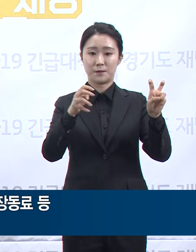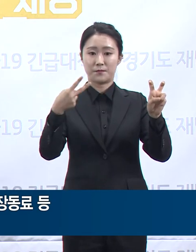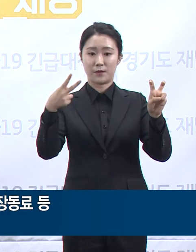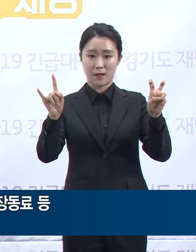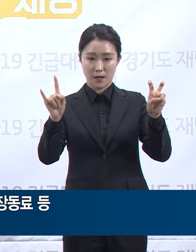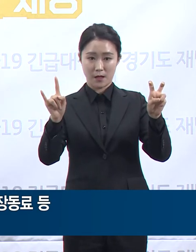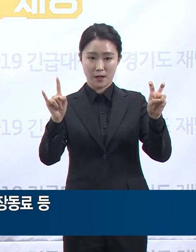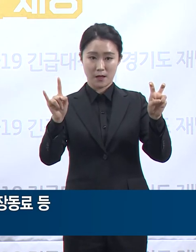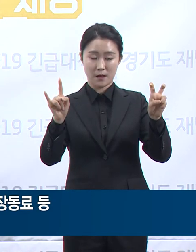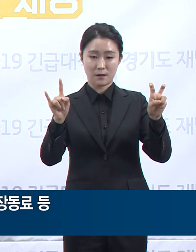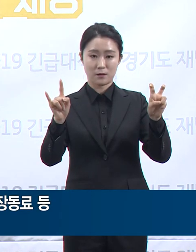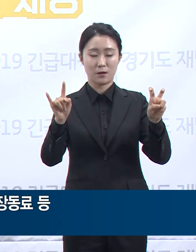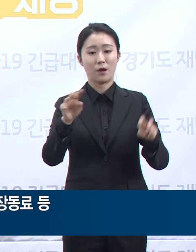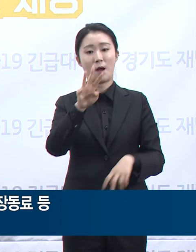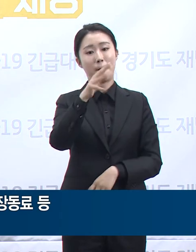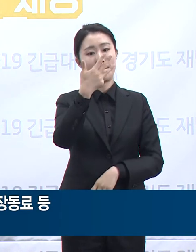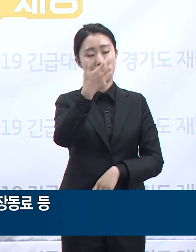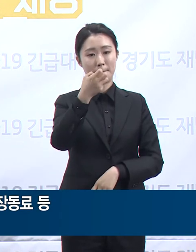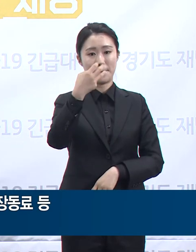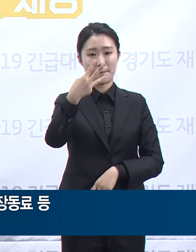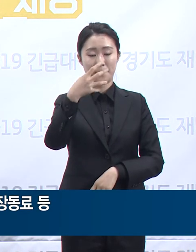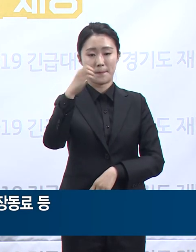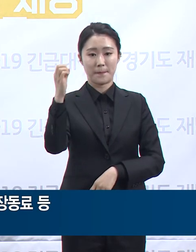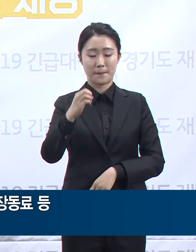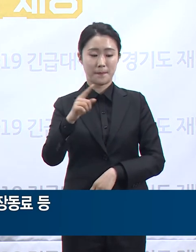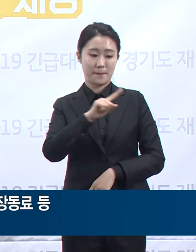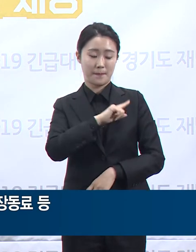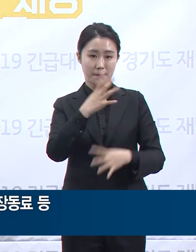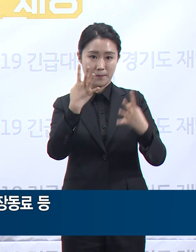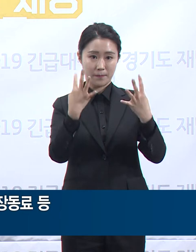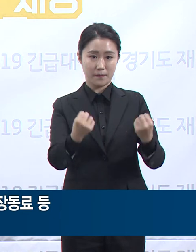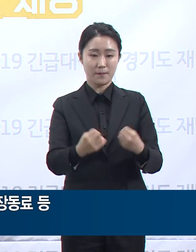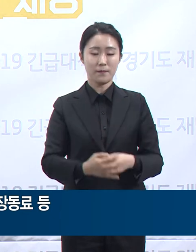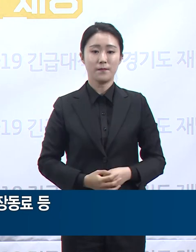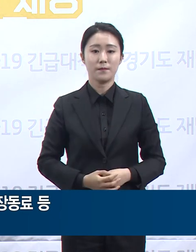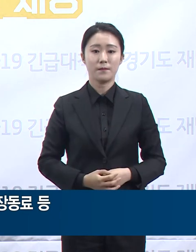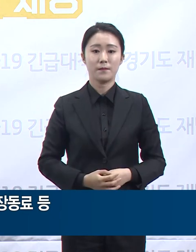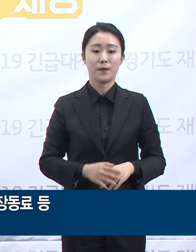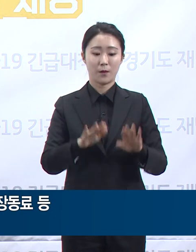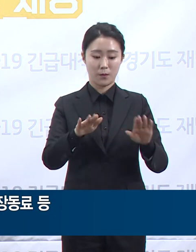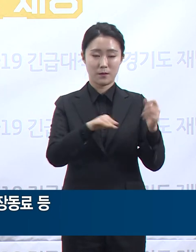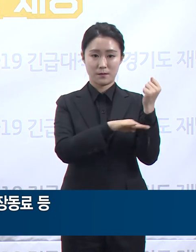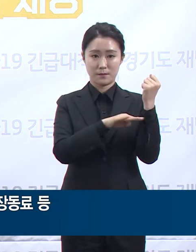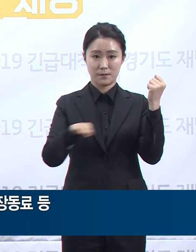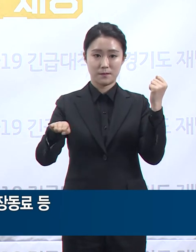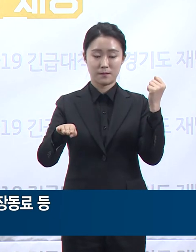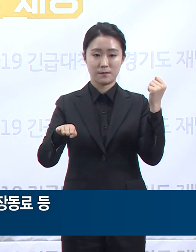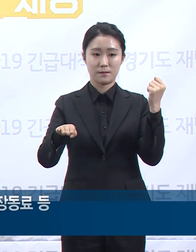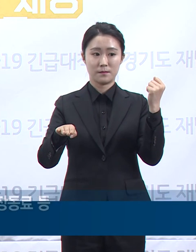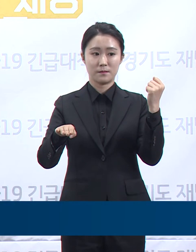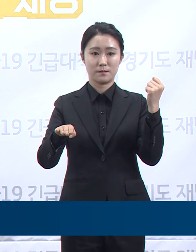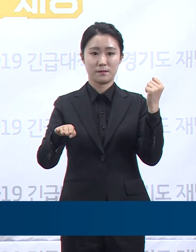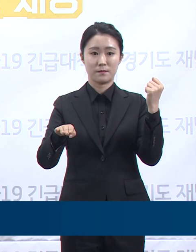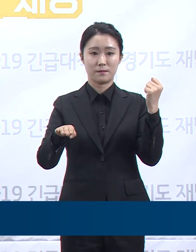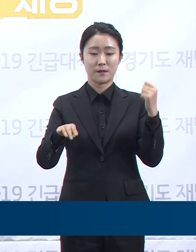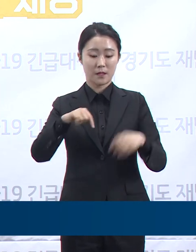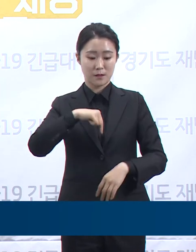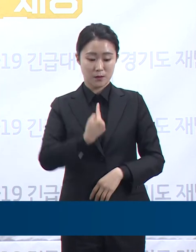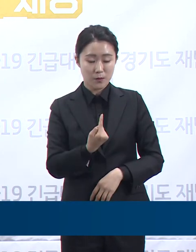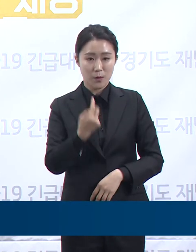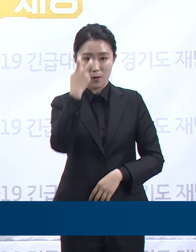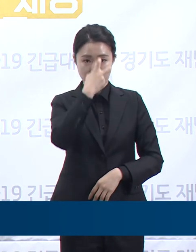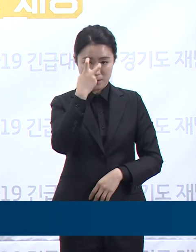83%인 34명으로 가장 많습니다. 오늘 0시 기준 자발적 검사자를